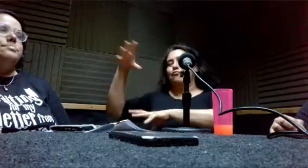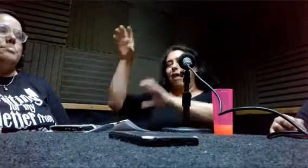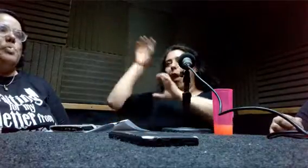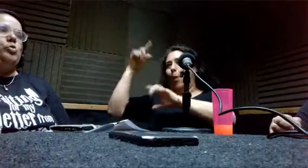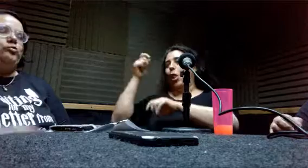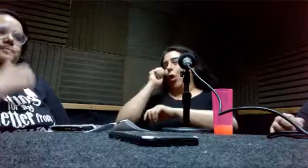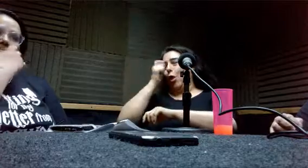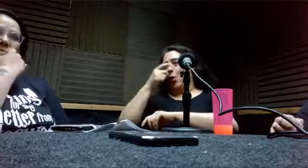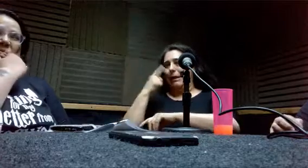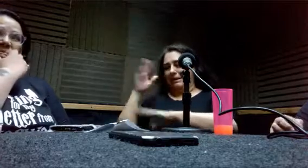chicos.